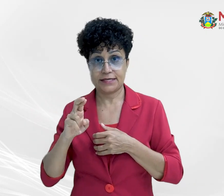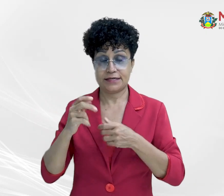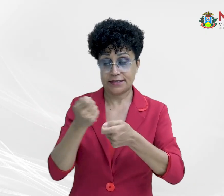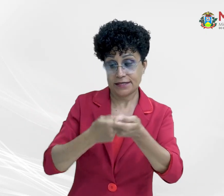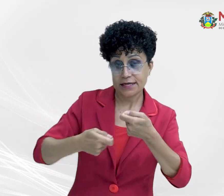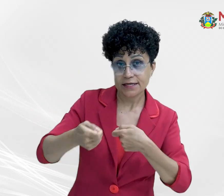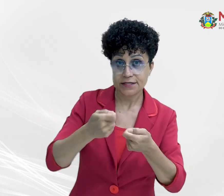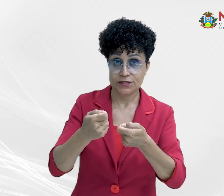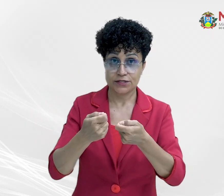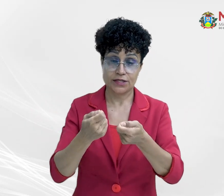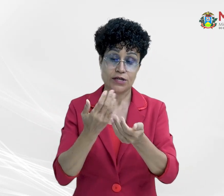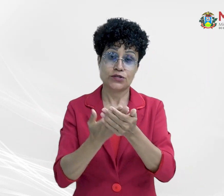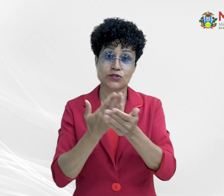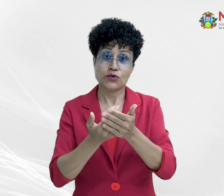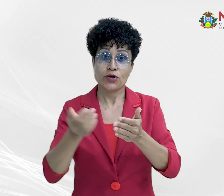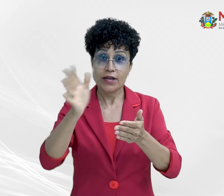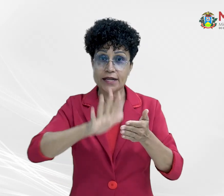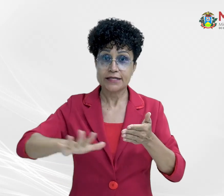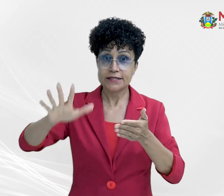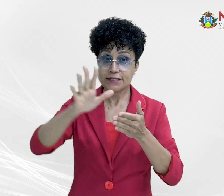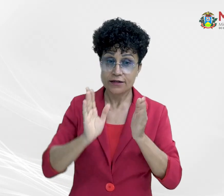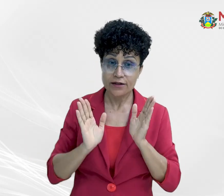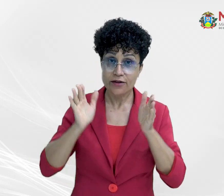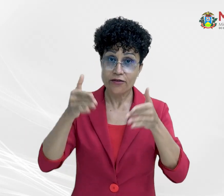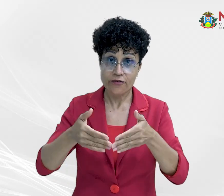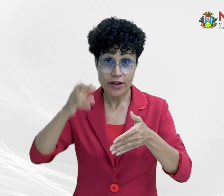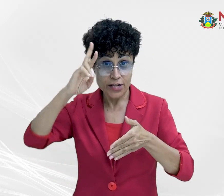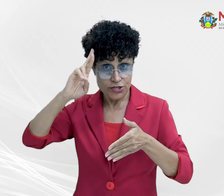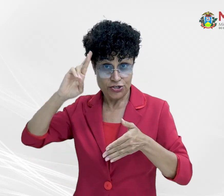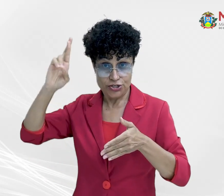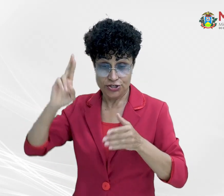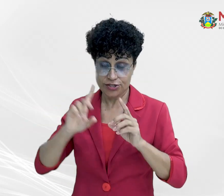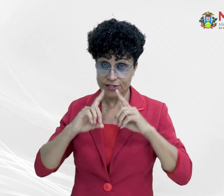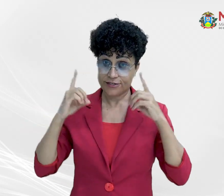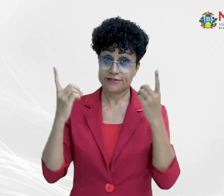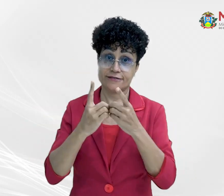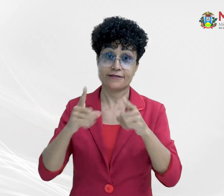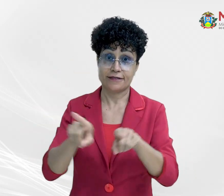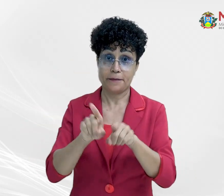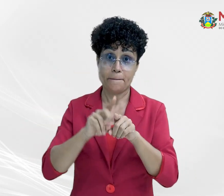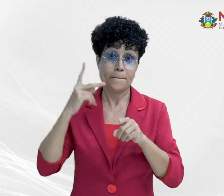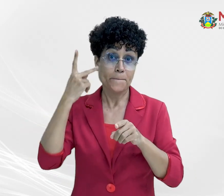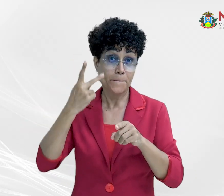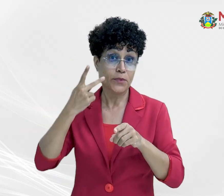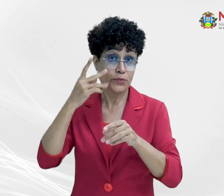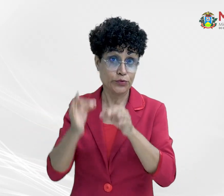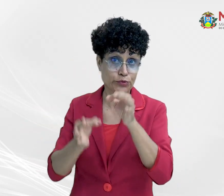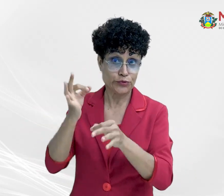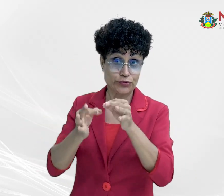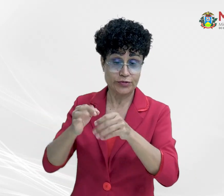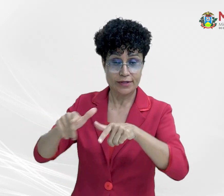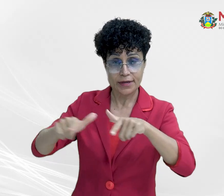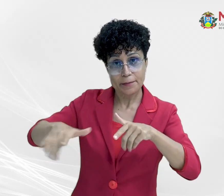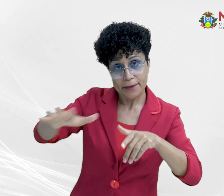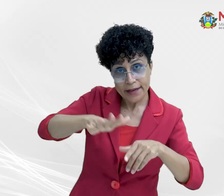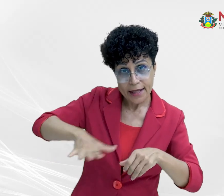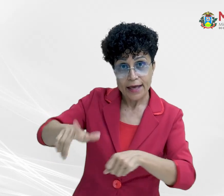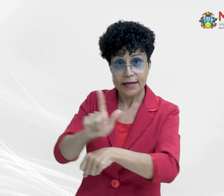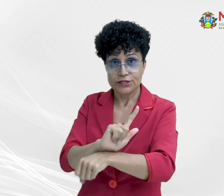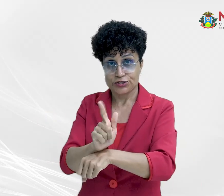o curso tem como público-alvo chefes de departamentos e promotores de justiça com atuação na área de gestão. Nesses dois